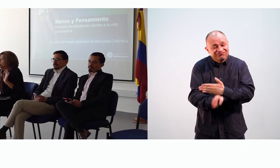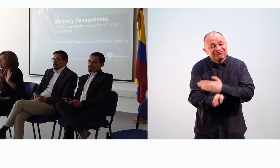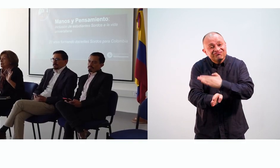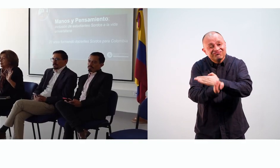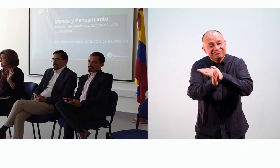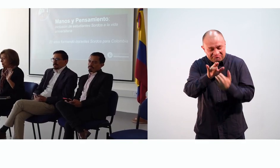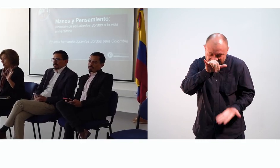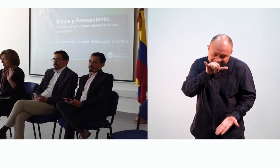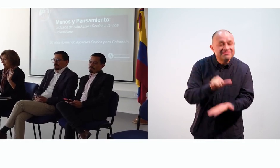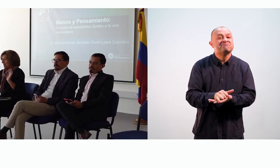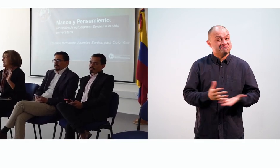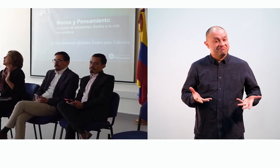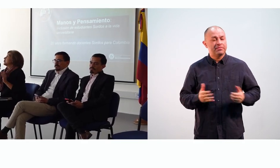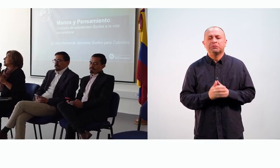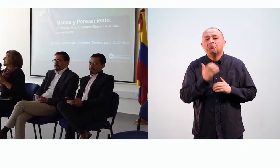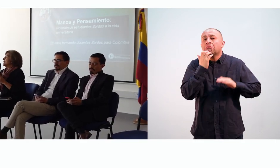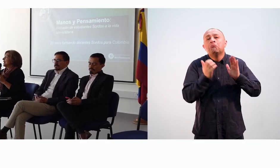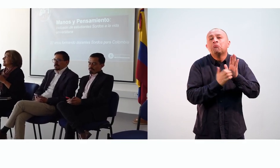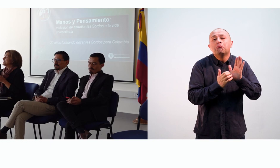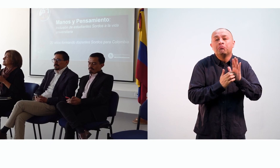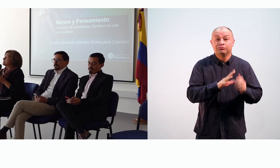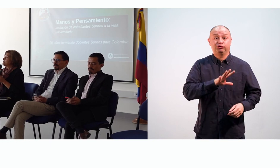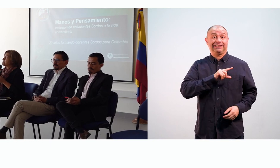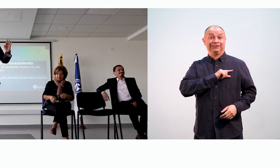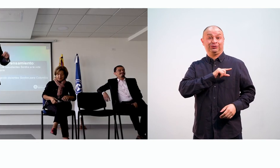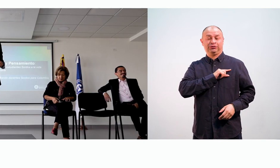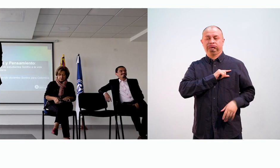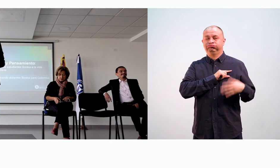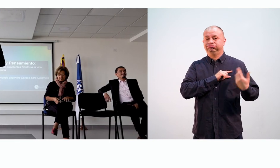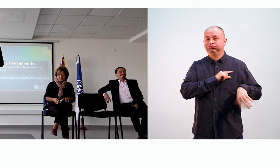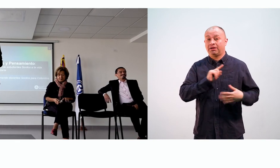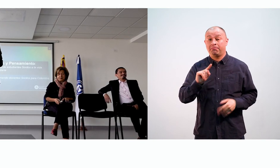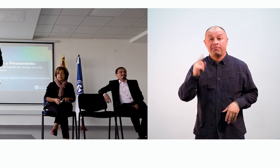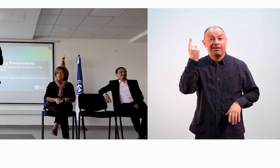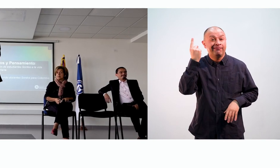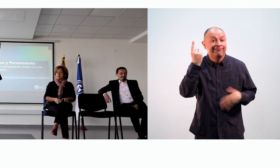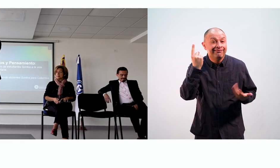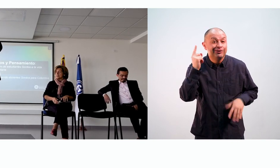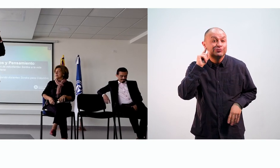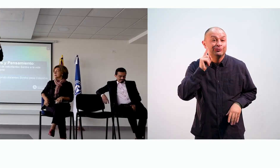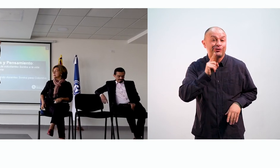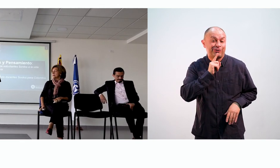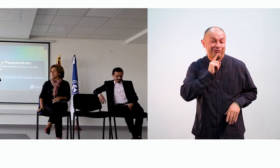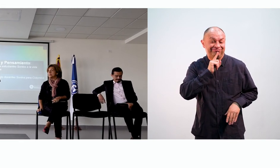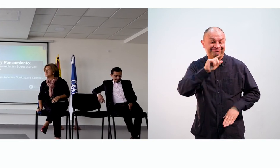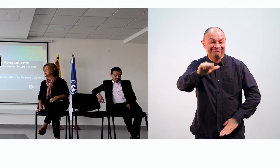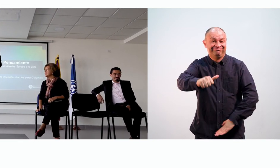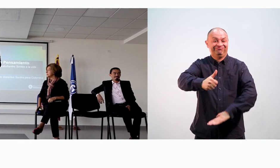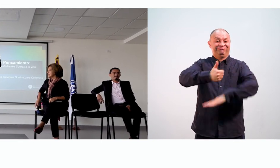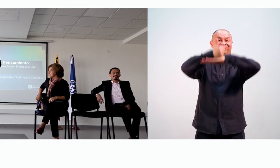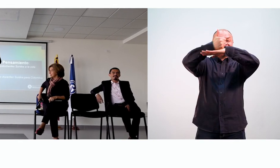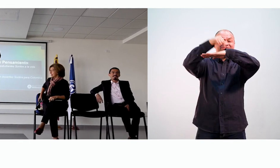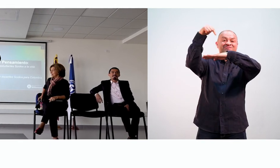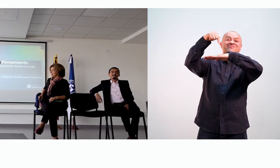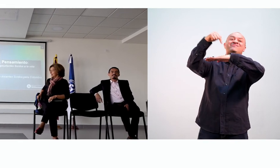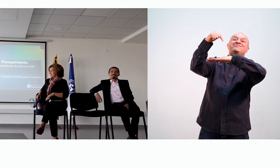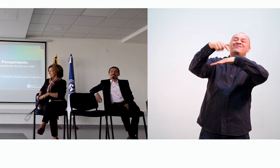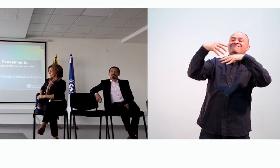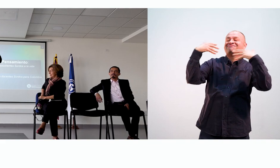Vemos hoy como el Instituto Nacional para Sordos, INSOR, tiene por primera vez en su historia una persona sorda